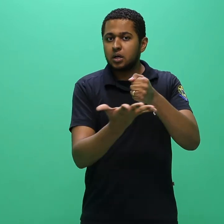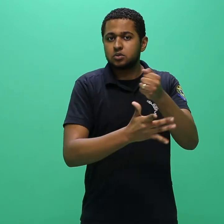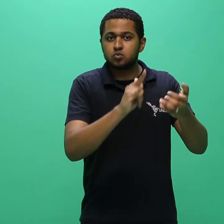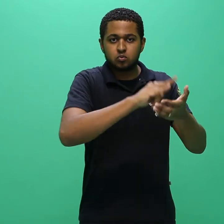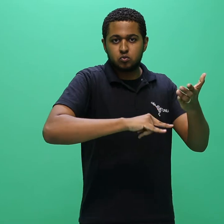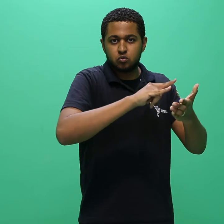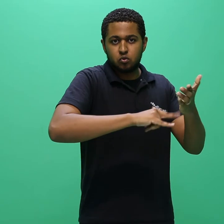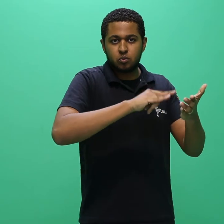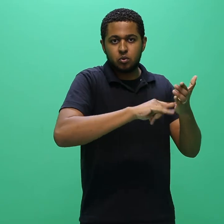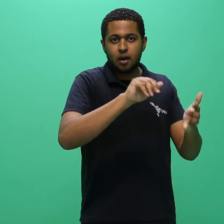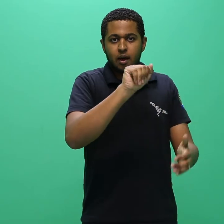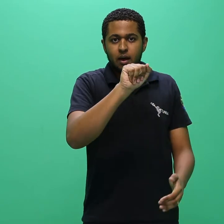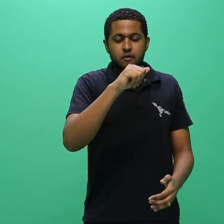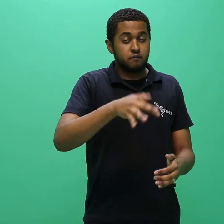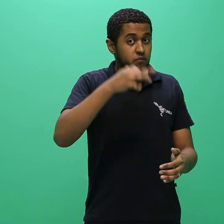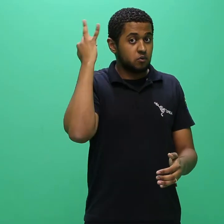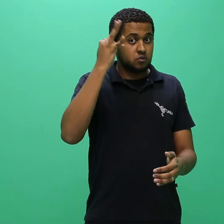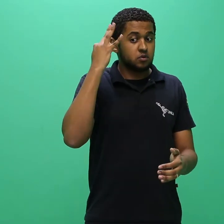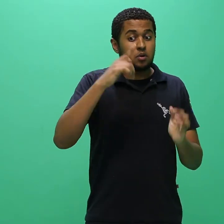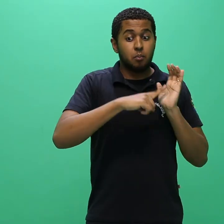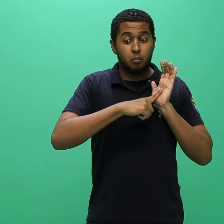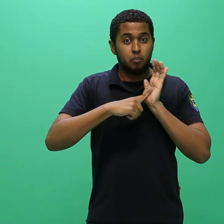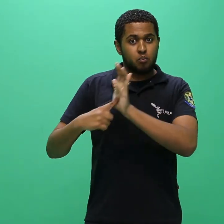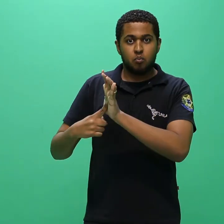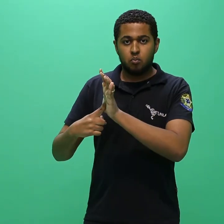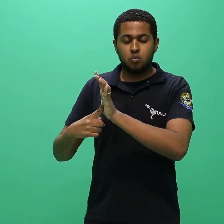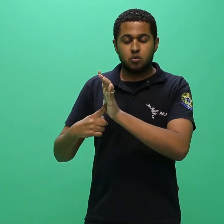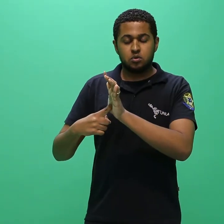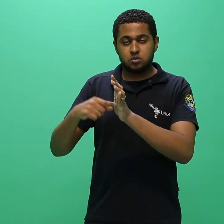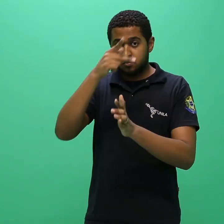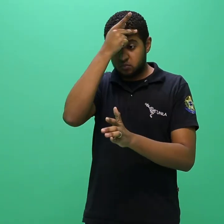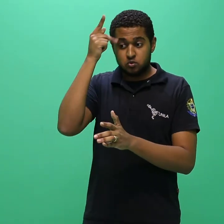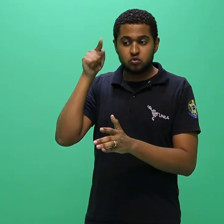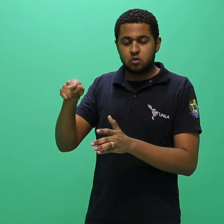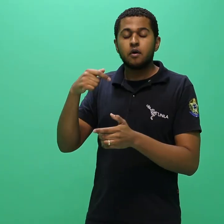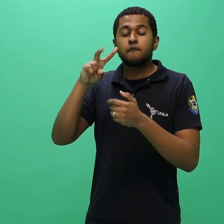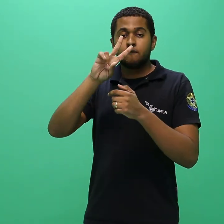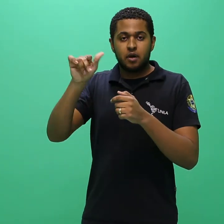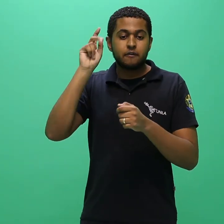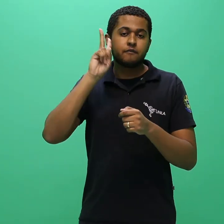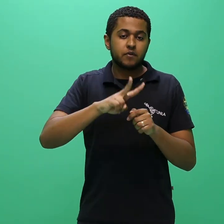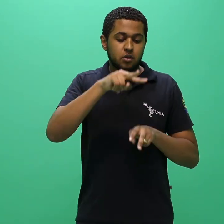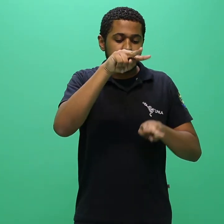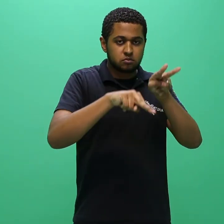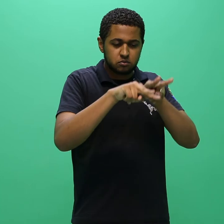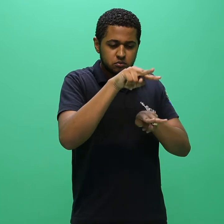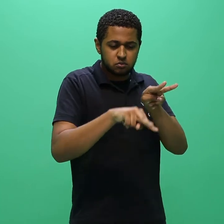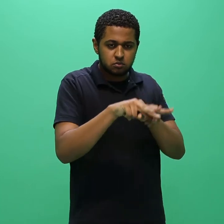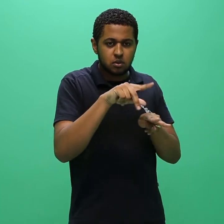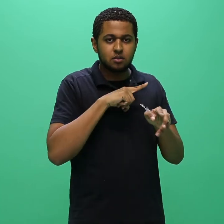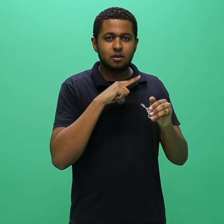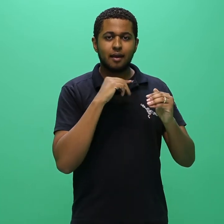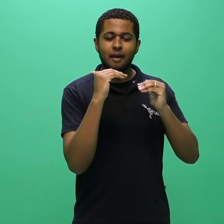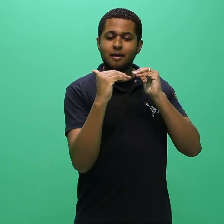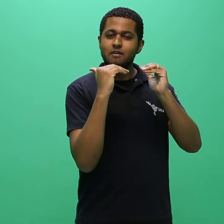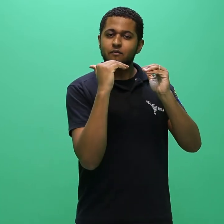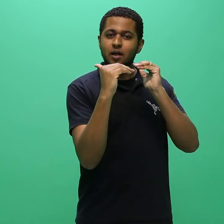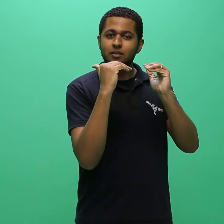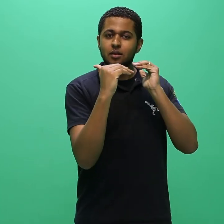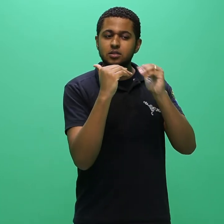curso, com base na documentação acadêmica apresentada pelo candidato, realizará